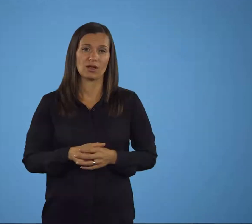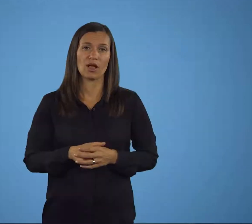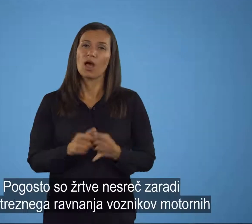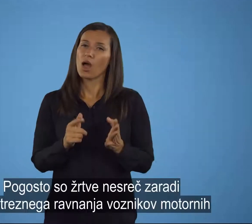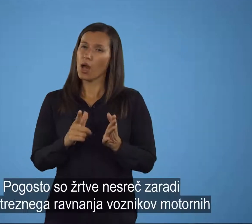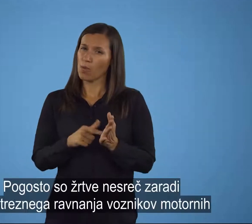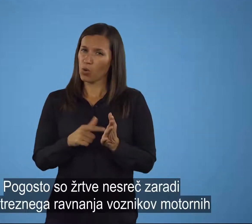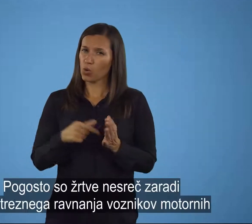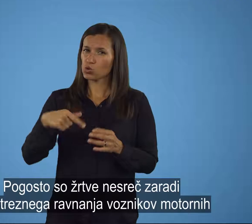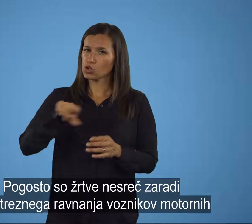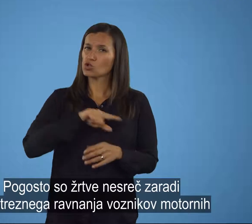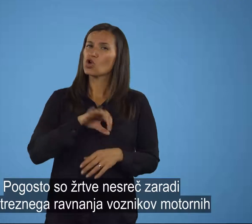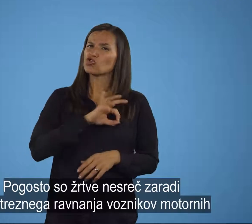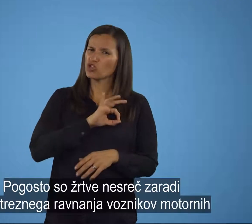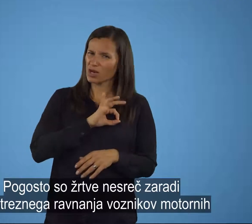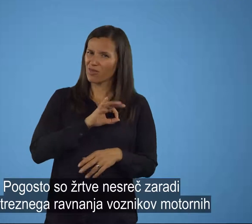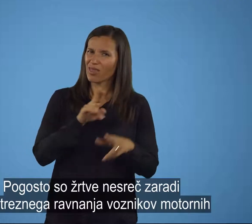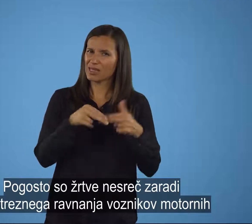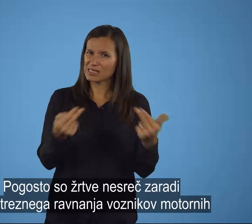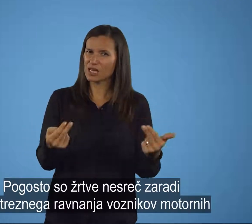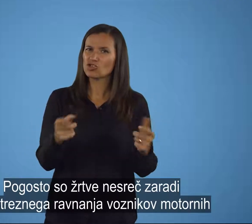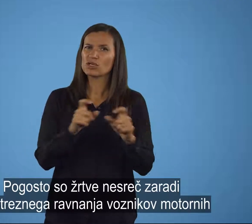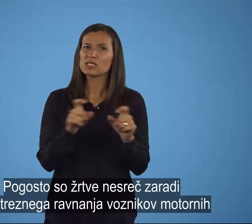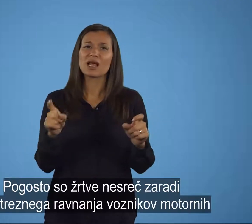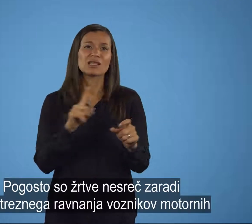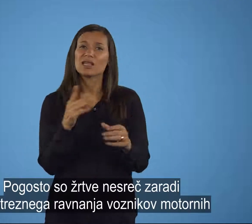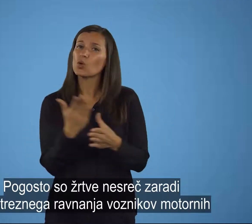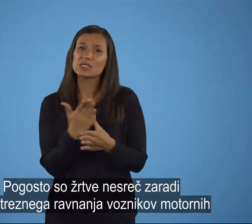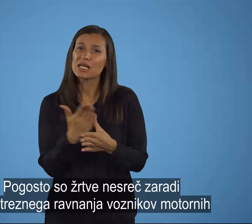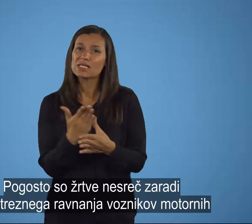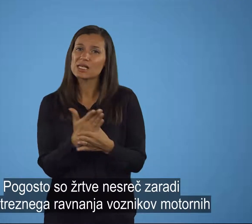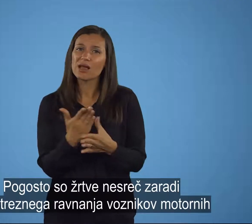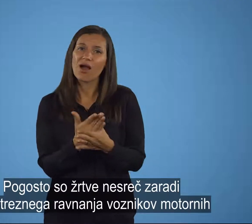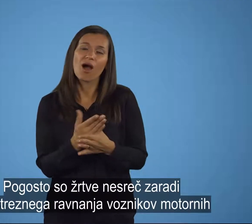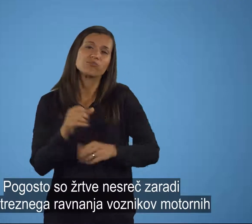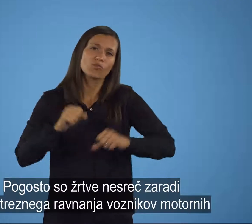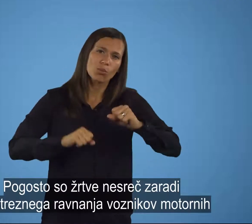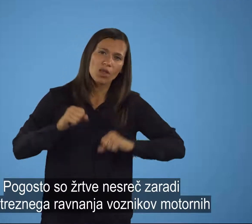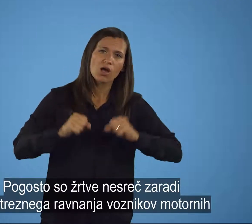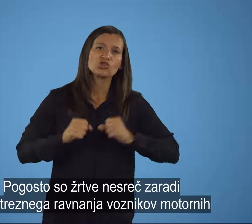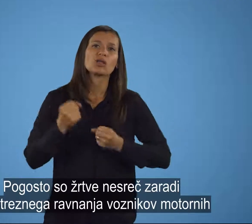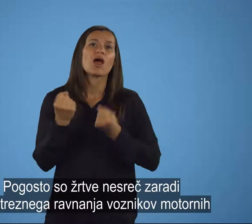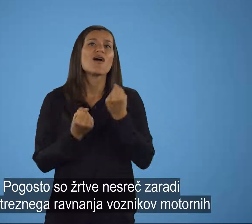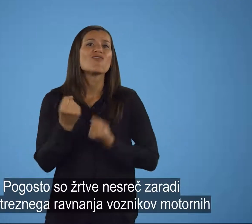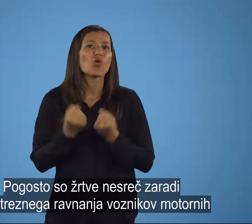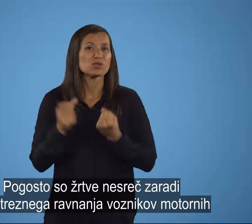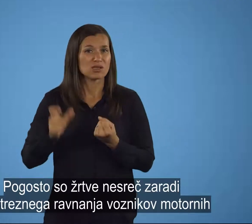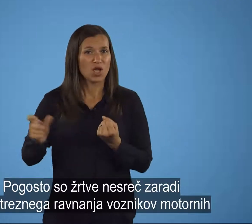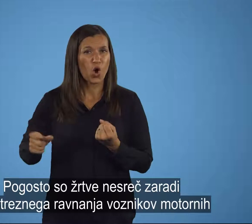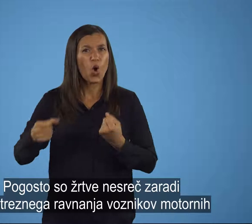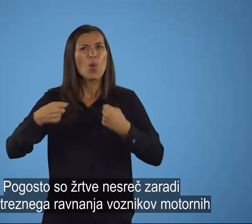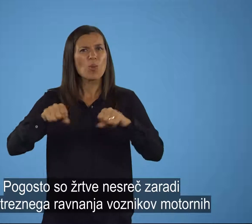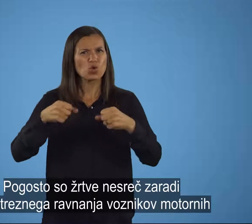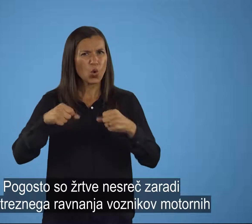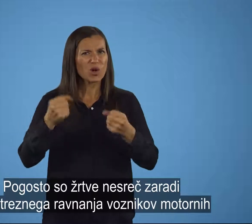Pogosto so žrtvene sreč zaradi neustreznega ravnanja voznikov motornih vozil, zlasti, kada vozijo z